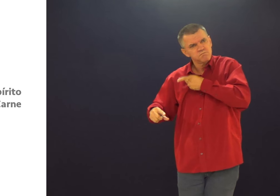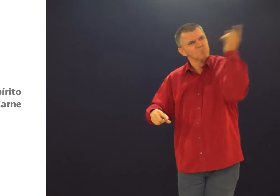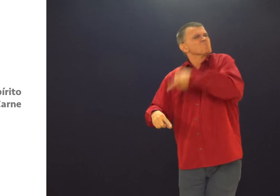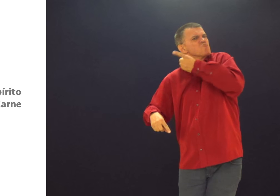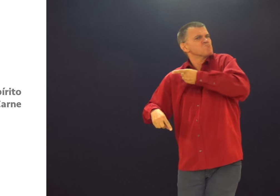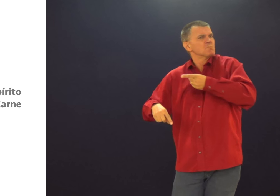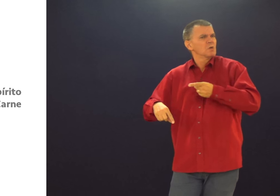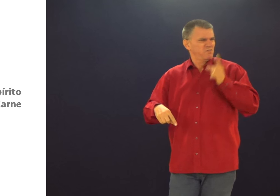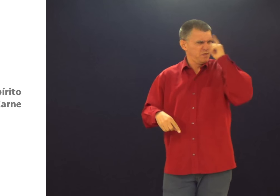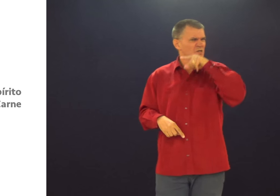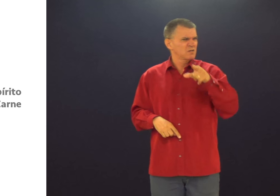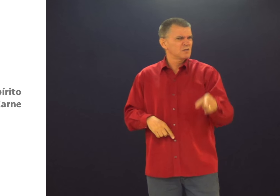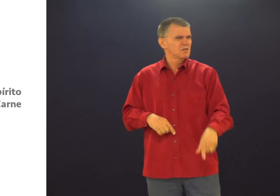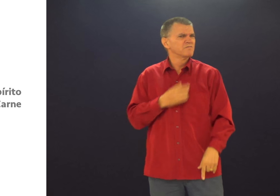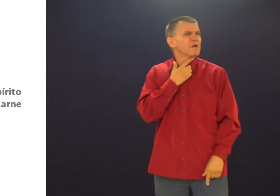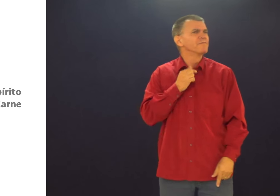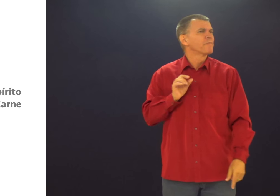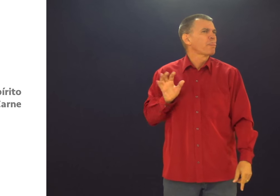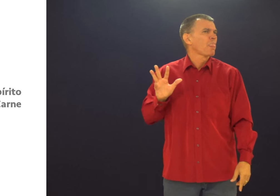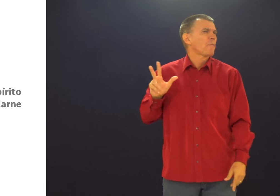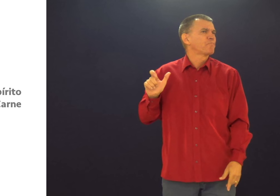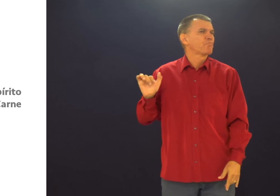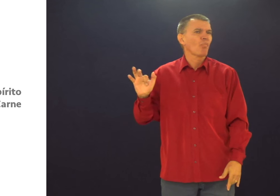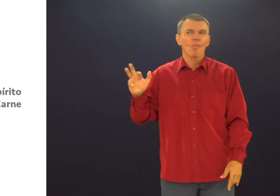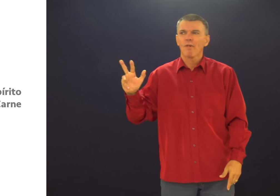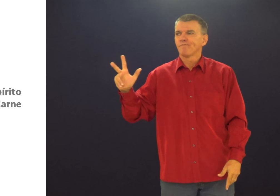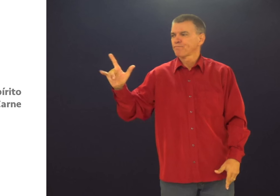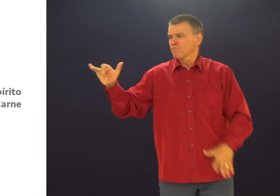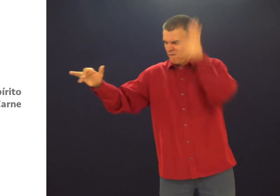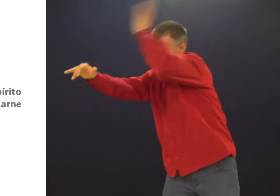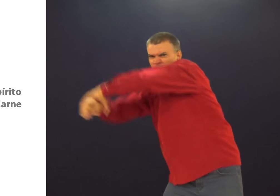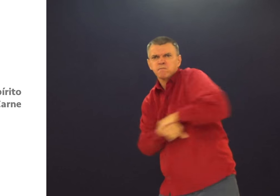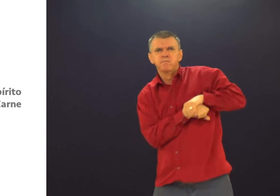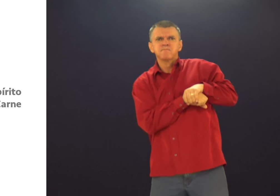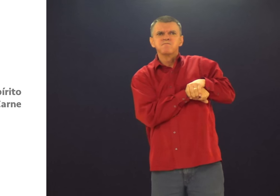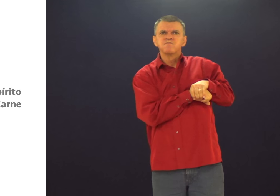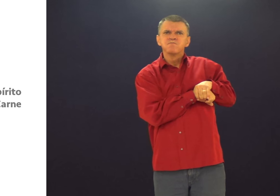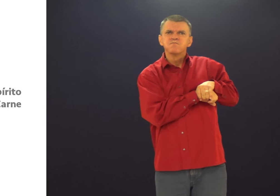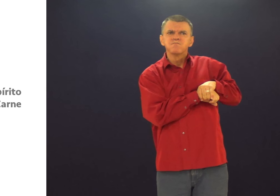carne. Mostrando para ela que ela não tem poder. E aquele desejo que ela montar de ir embora.